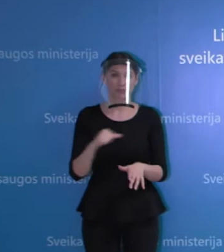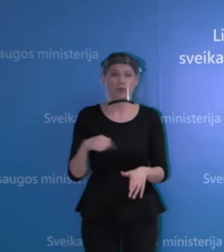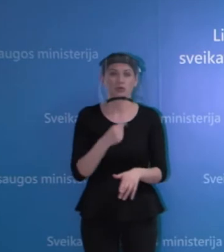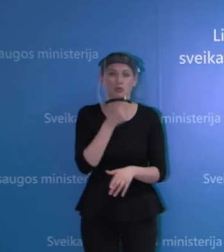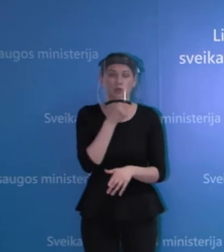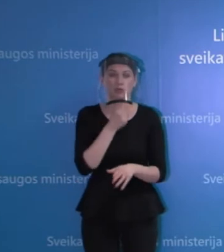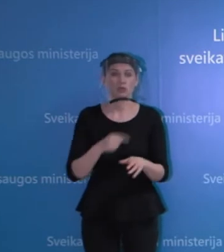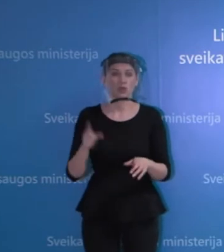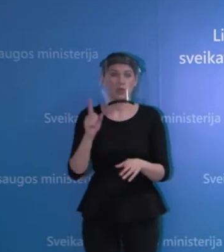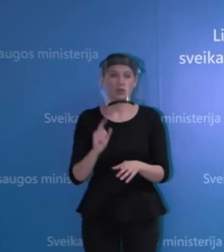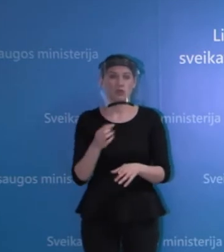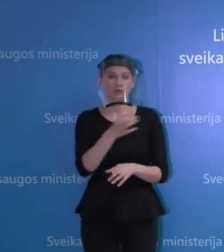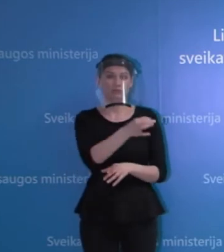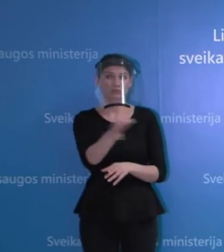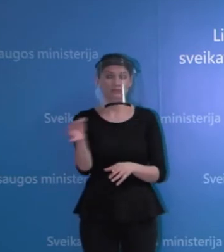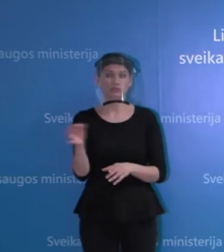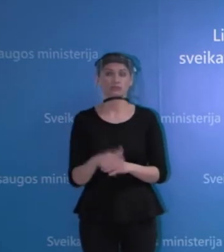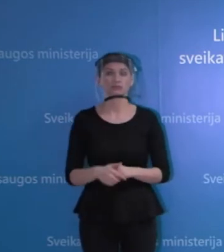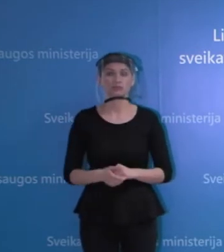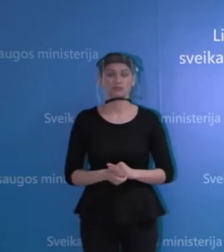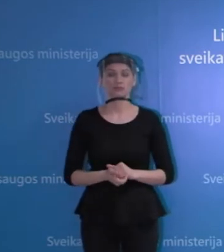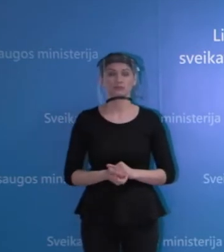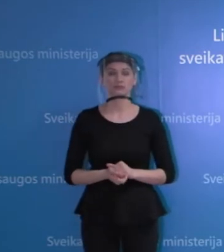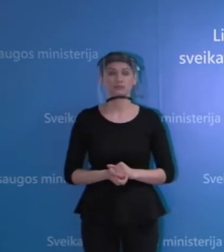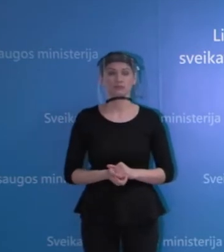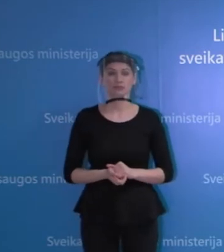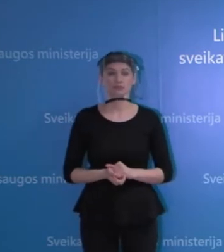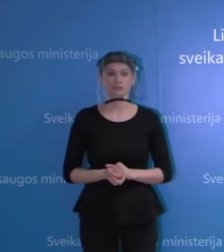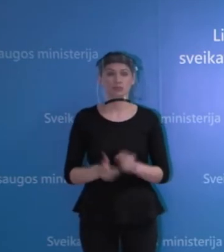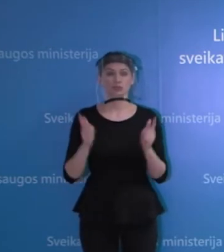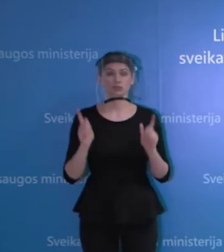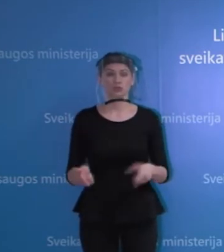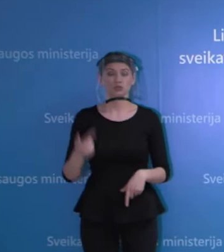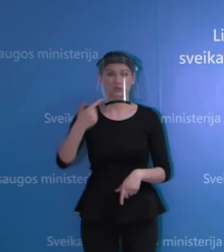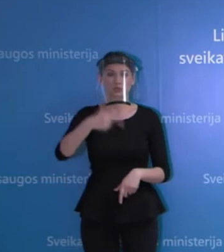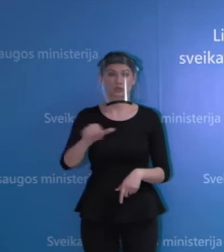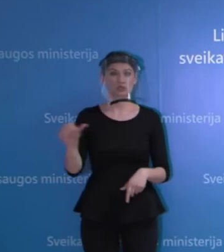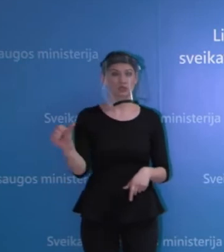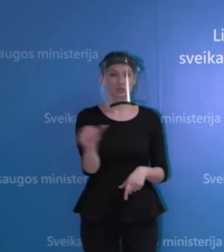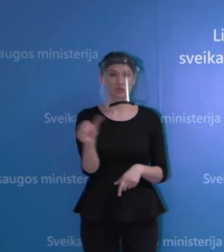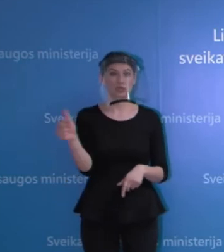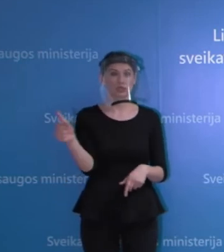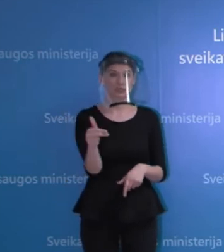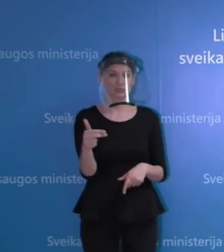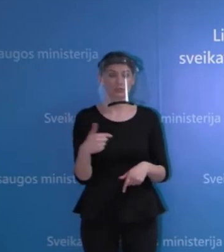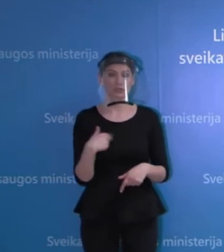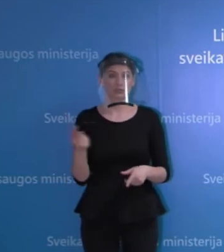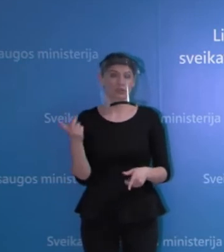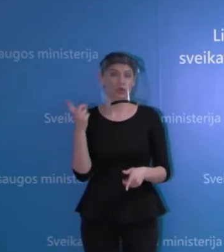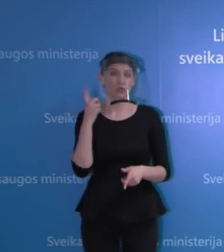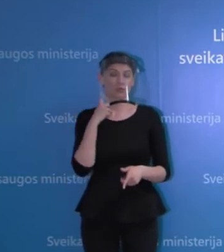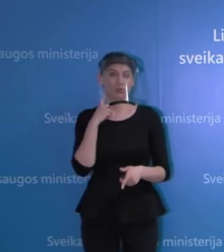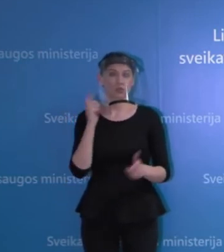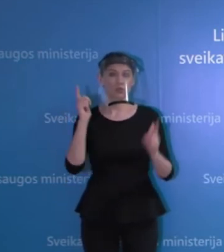pasakyti ir aš tai. Iš tiesų, šį savaitgalį mūsų pasiekusios žinios